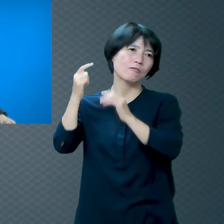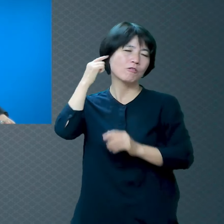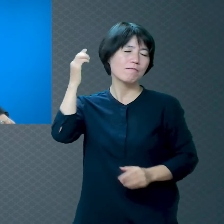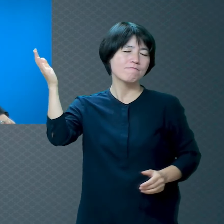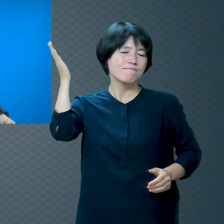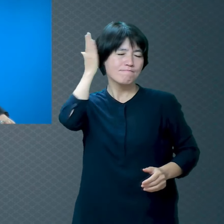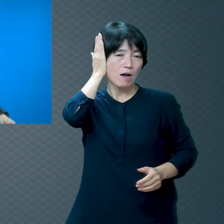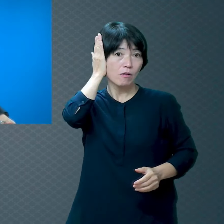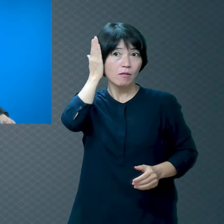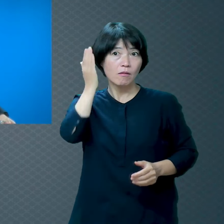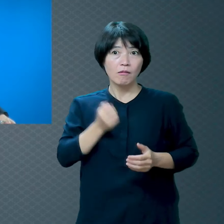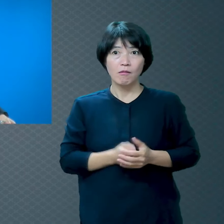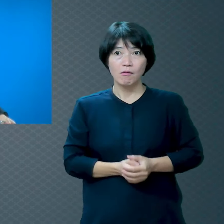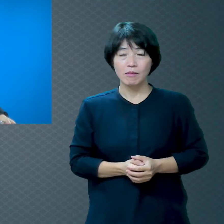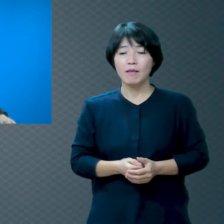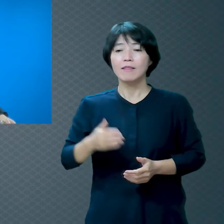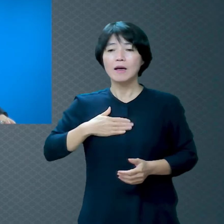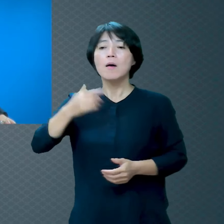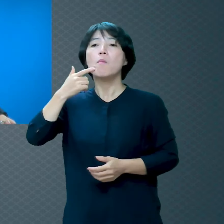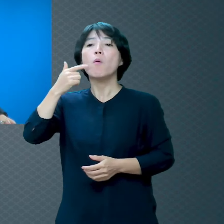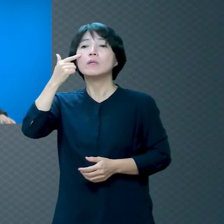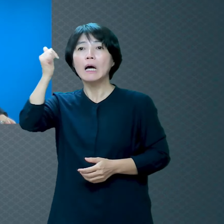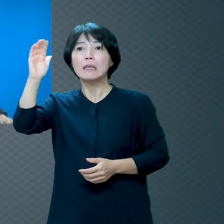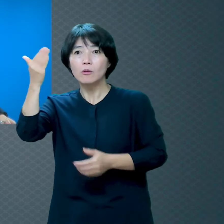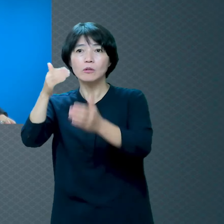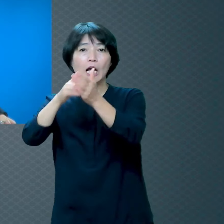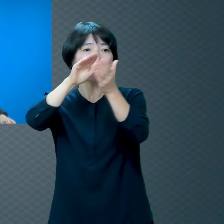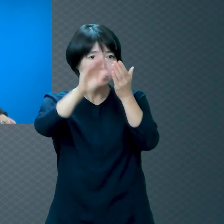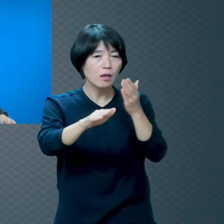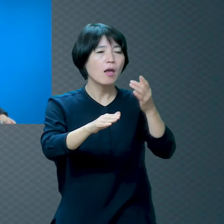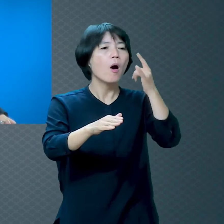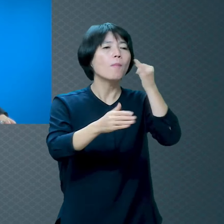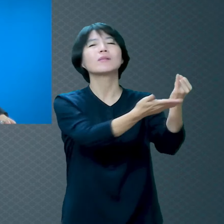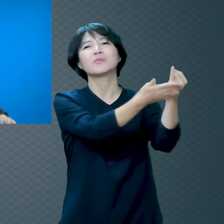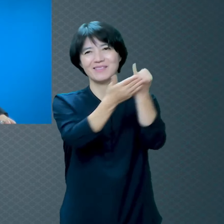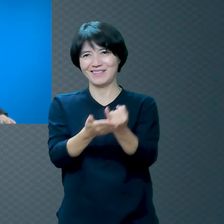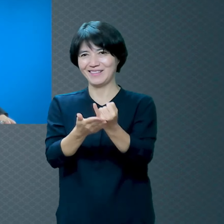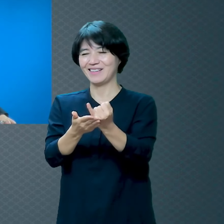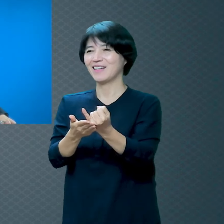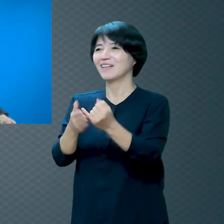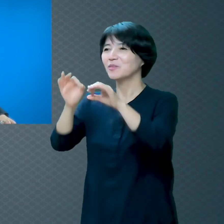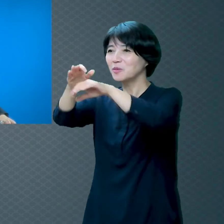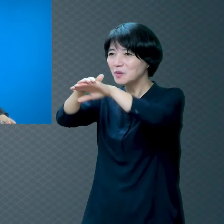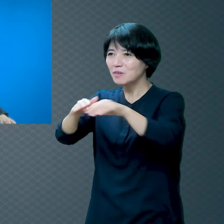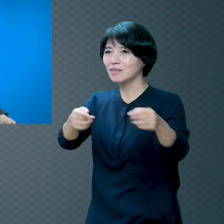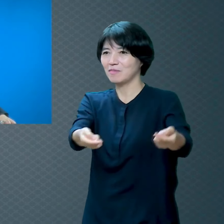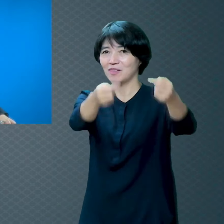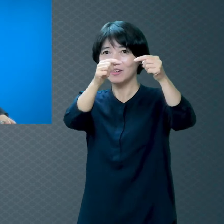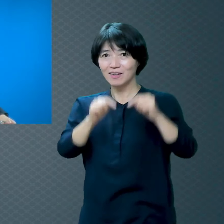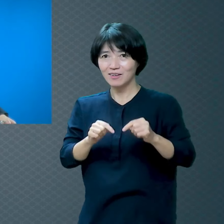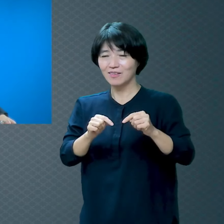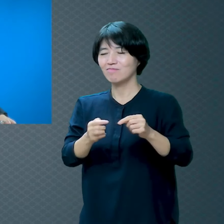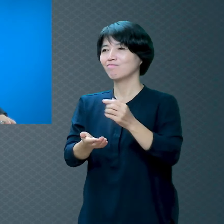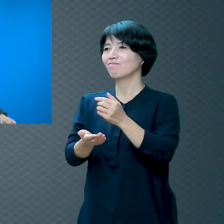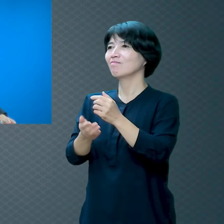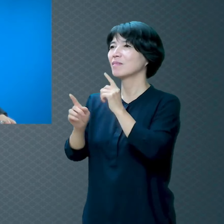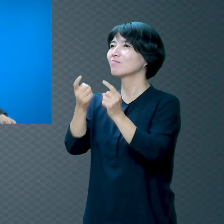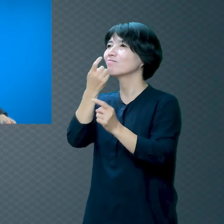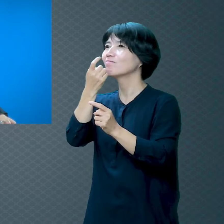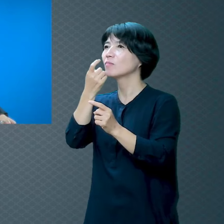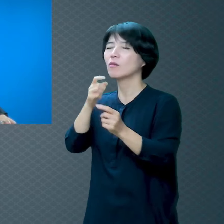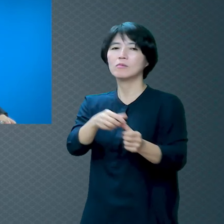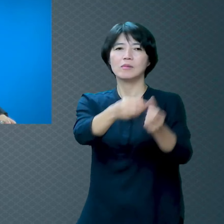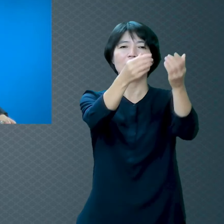아들이 목사가 됐다니까 뭔 소리 하나 한 번 들으셨어요 물론 고원 못 받으셨죠 저희